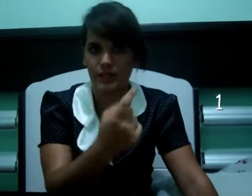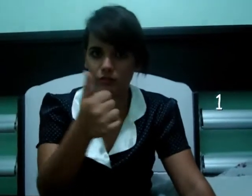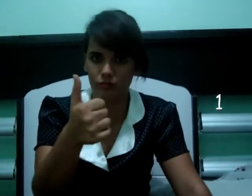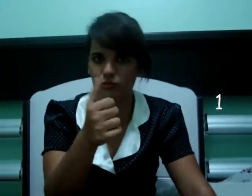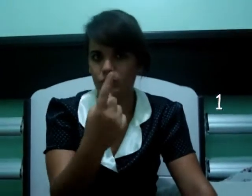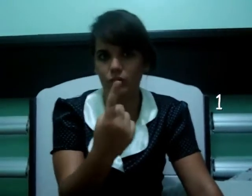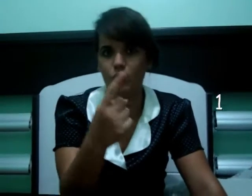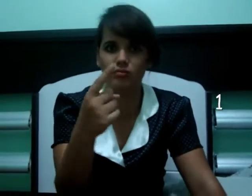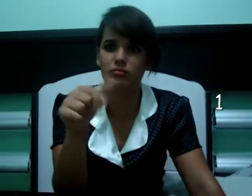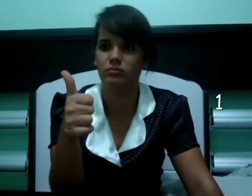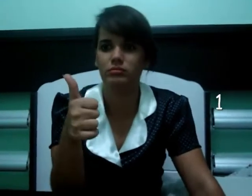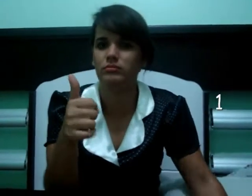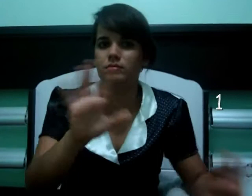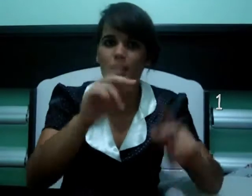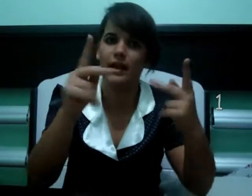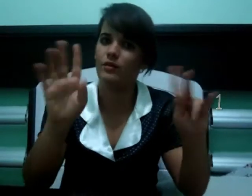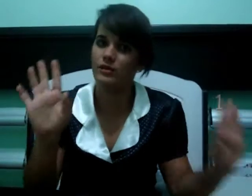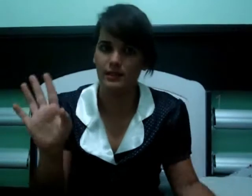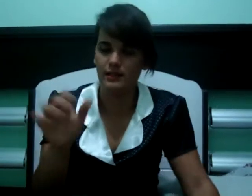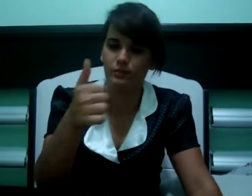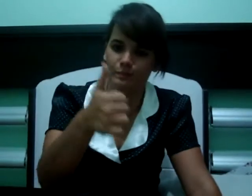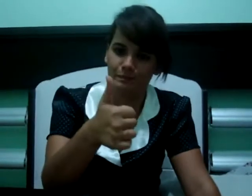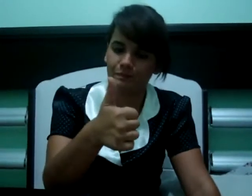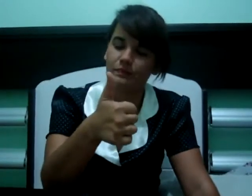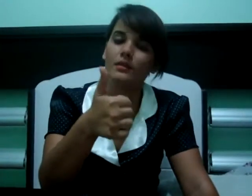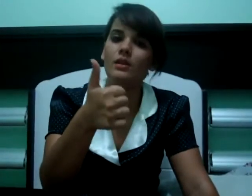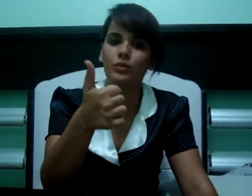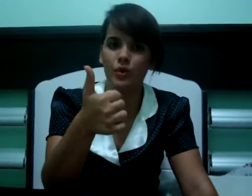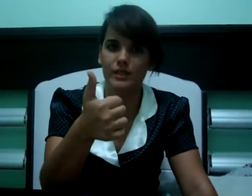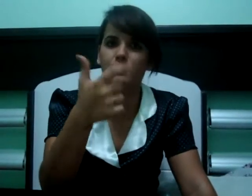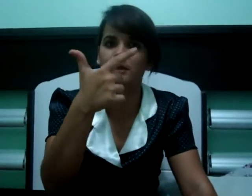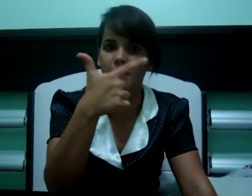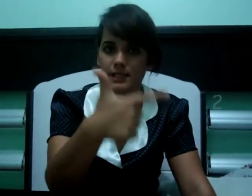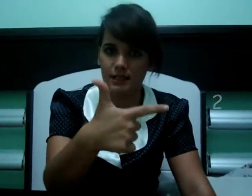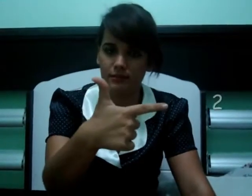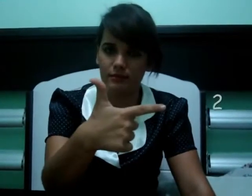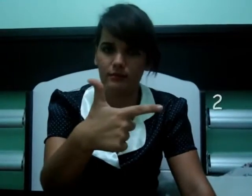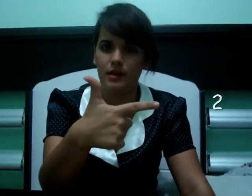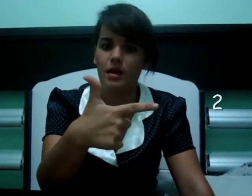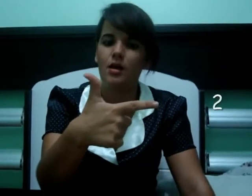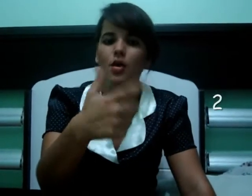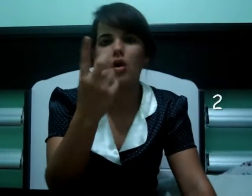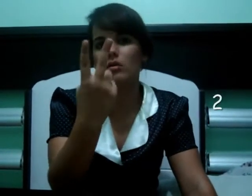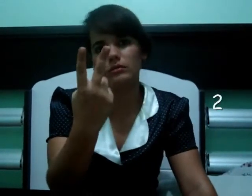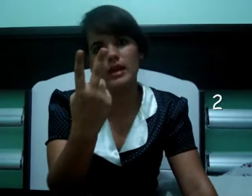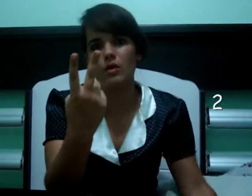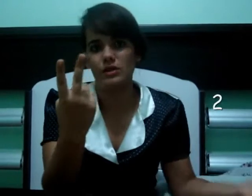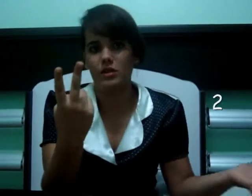certo? 1 ou 1. É com vocês. O 2 pode ser assim. Ou, em algumas